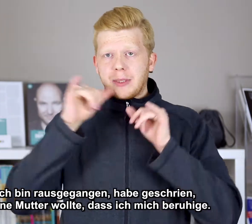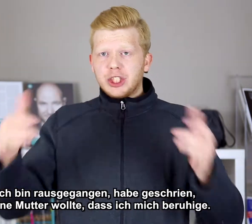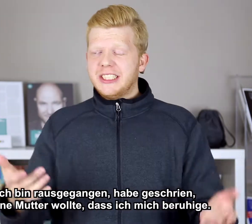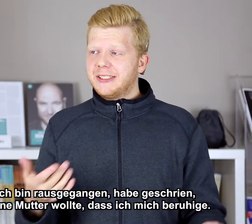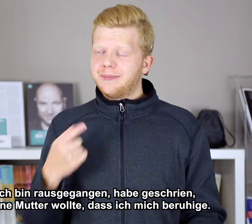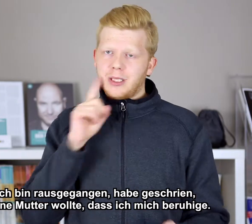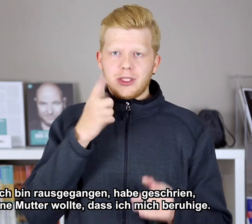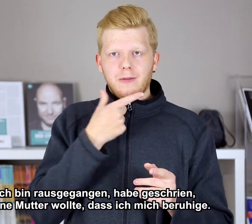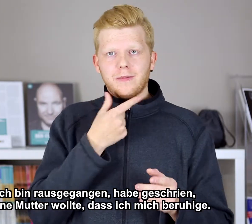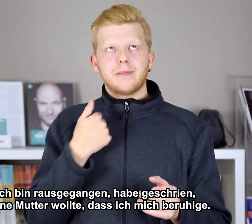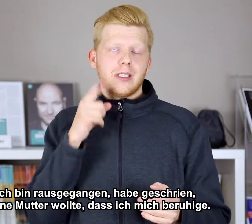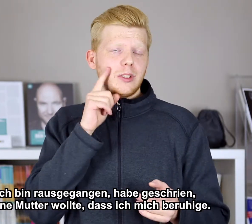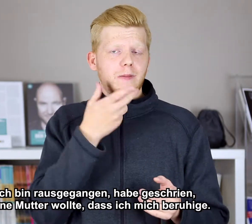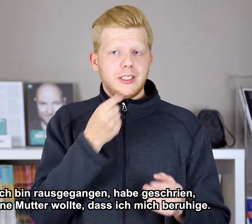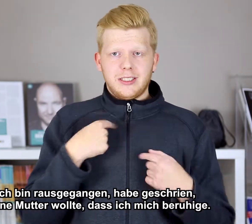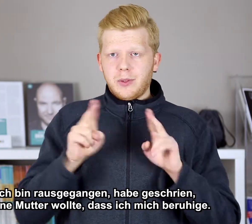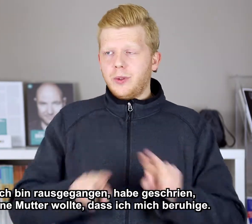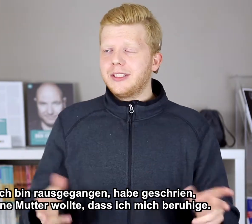habe geschrieben, meine Mutter wollte, ich beuhige.